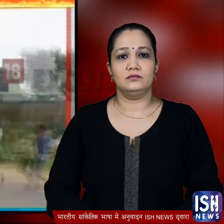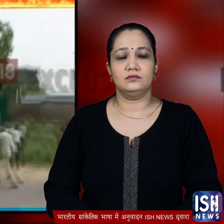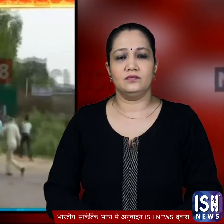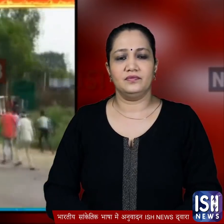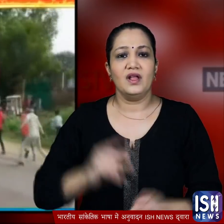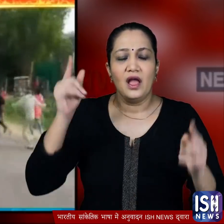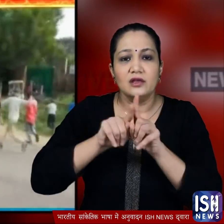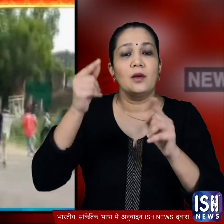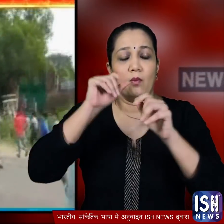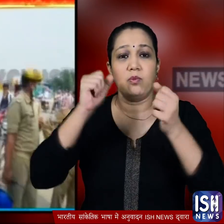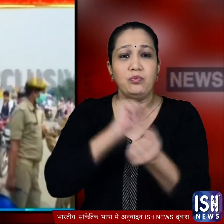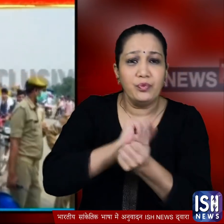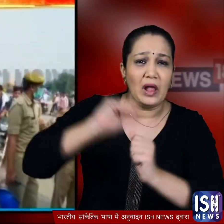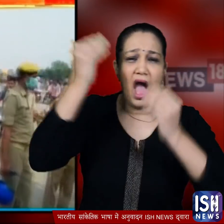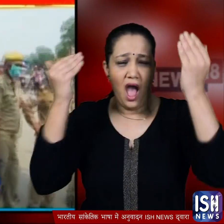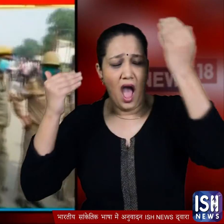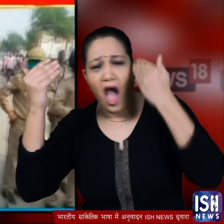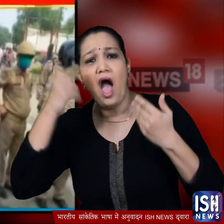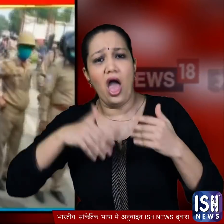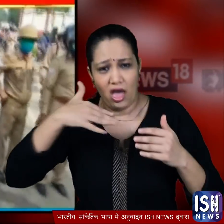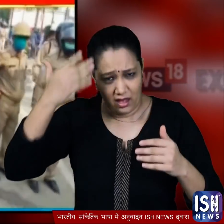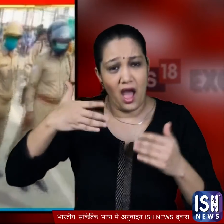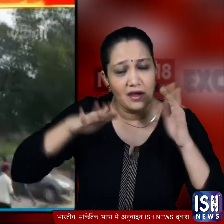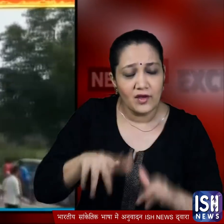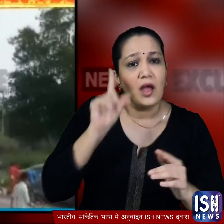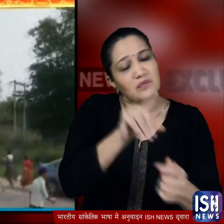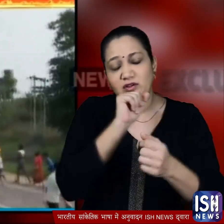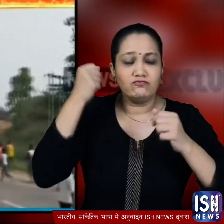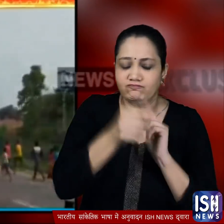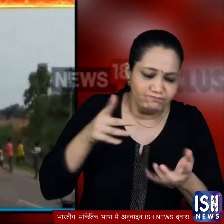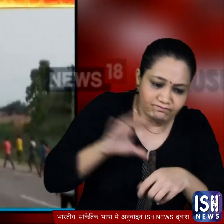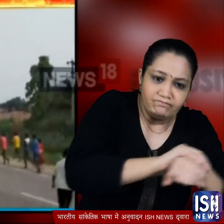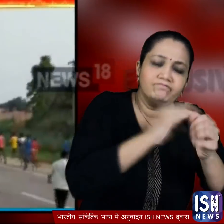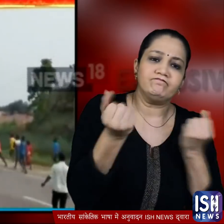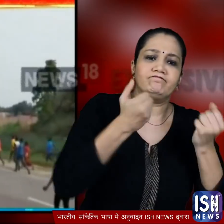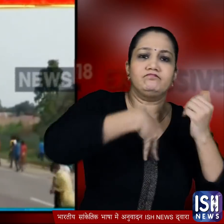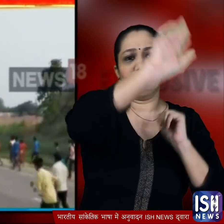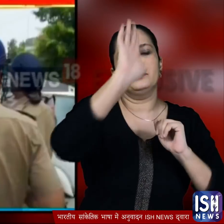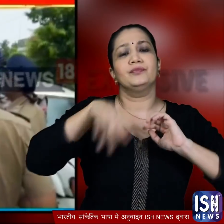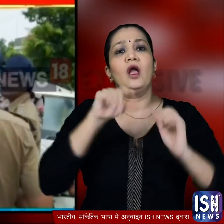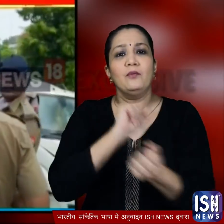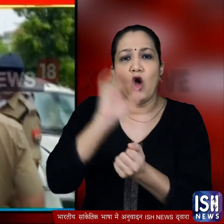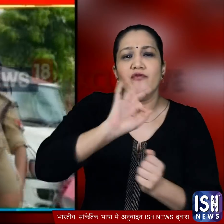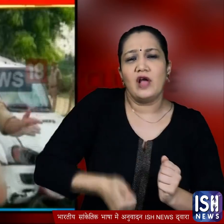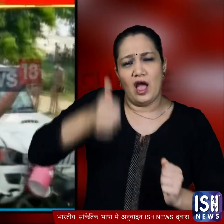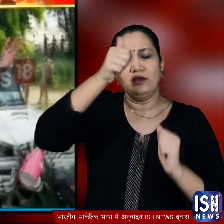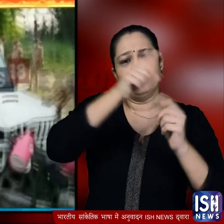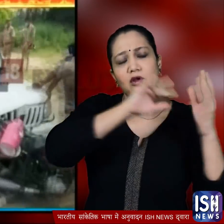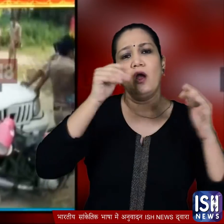इस हमले में कुछ पुलिस कर्मी गायल हो गए लेकिन फिर भी वो आरोपी को गाड़ी में बैठा कर वहां से चले गए बाद में पुलिस के बड़े अधिकारियों के साथ भारी